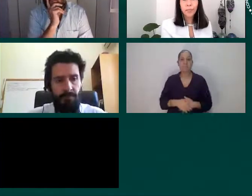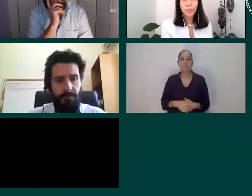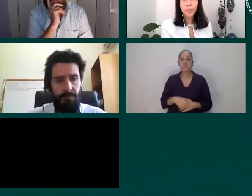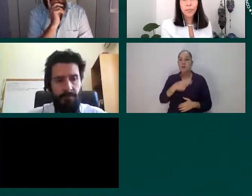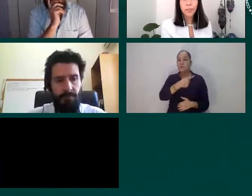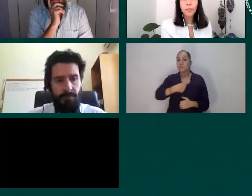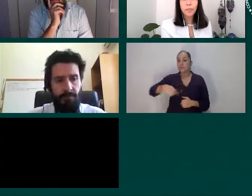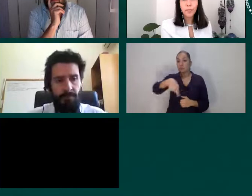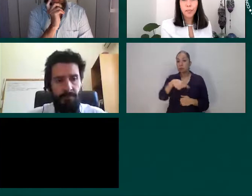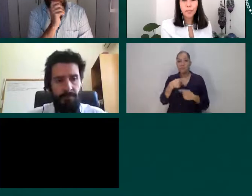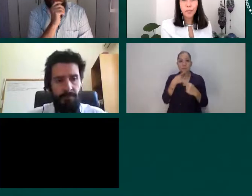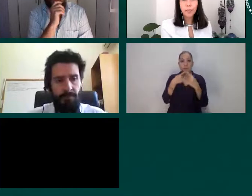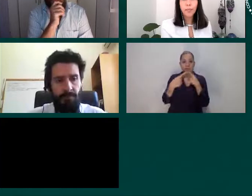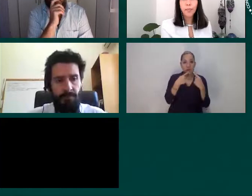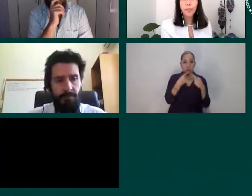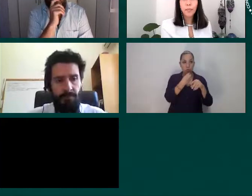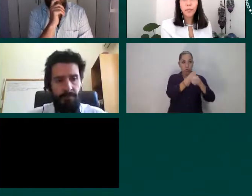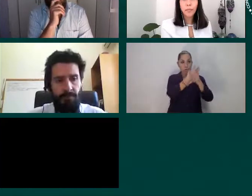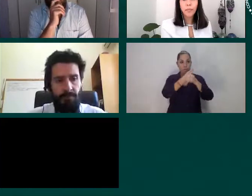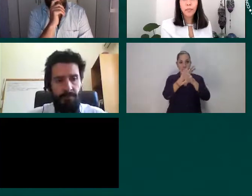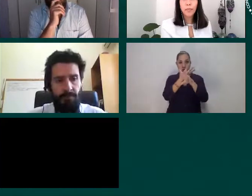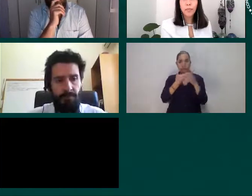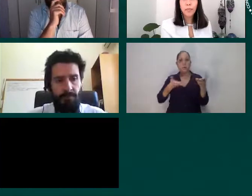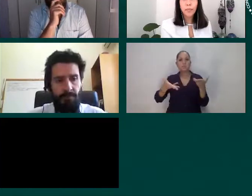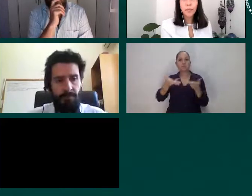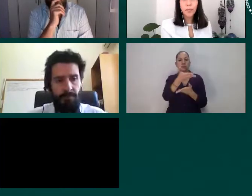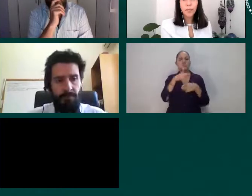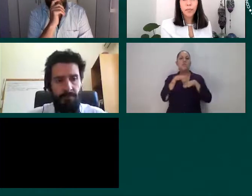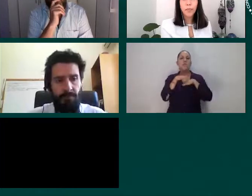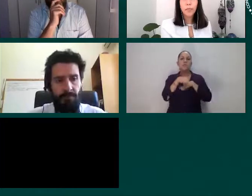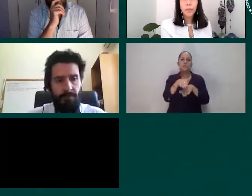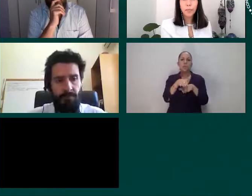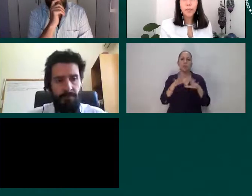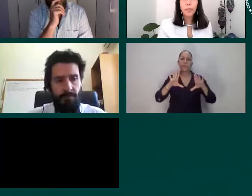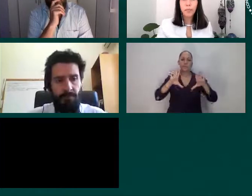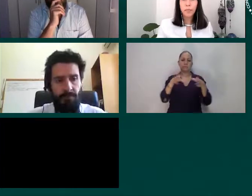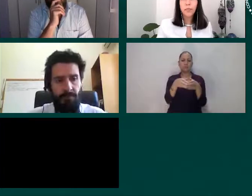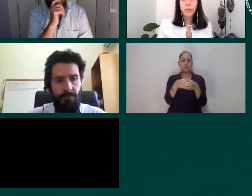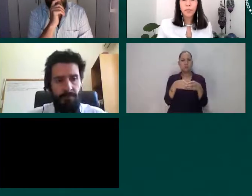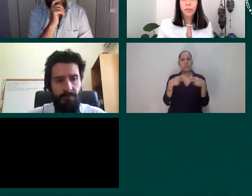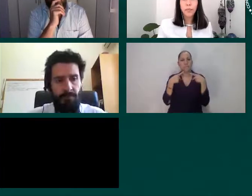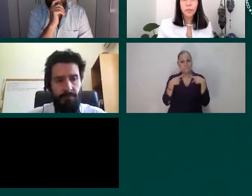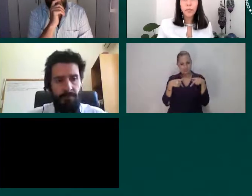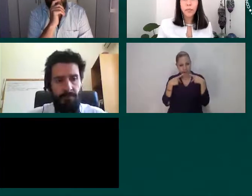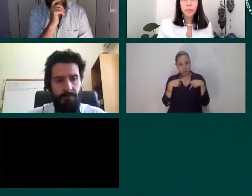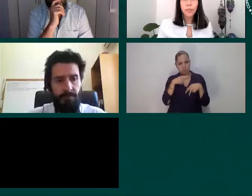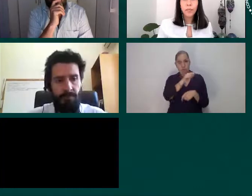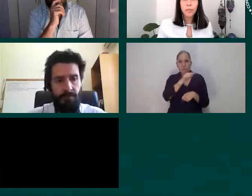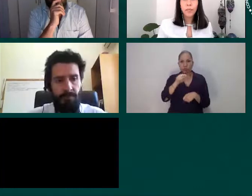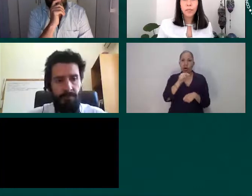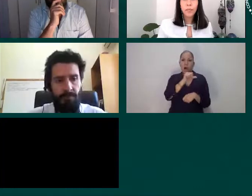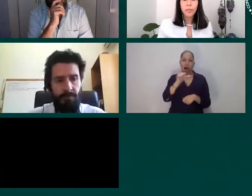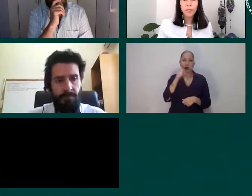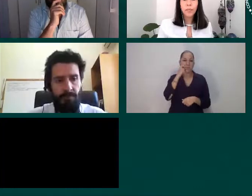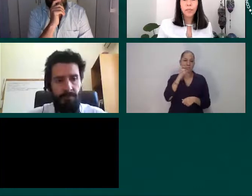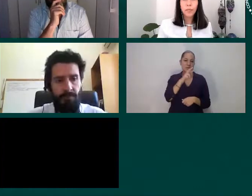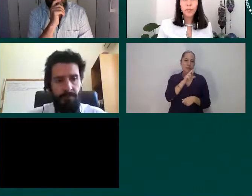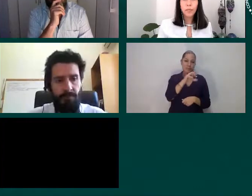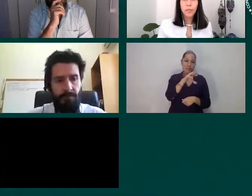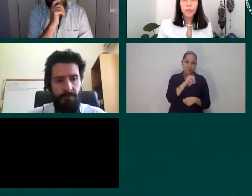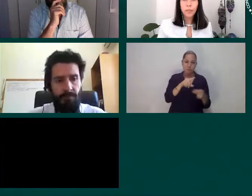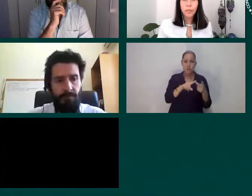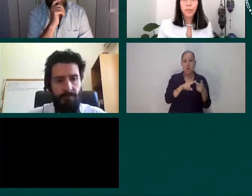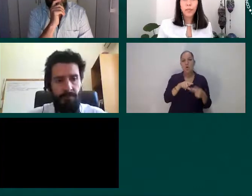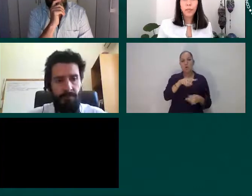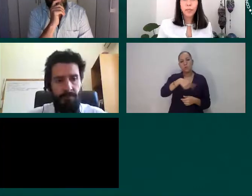migraciones hacia las ciudades e impulsando acciones en contra del racismo, la xenofobia, la porofobia, la homofobia y otras formas de intolerancia.